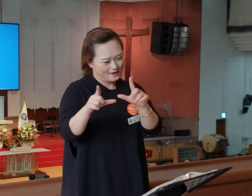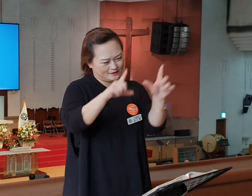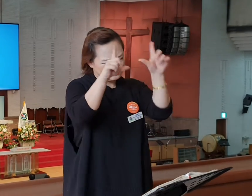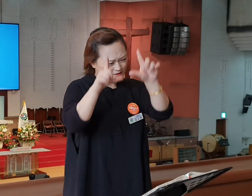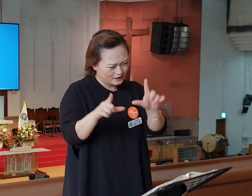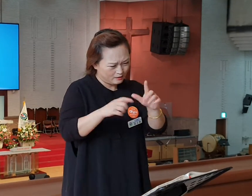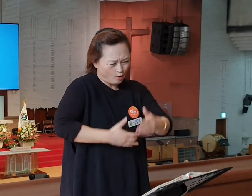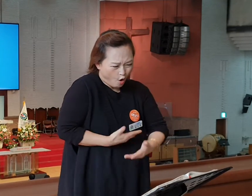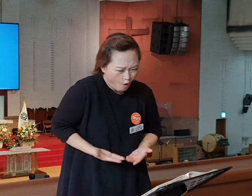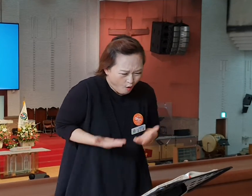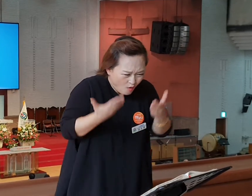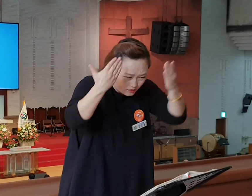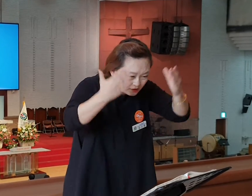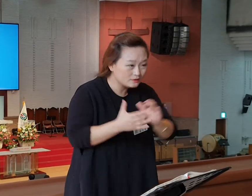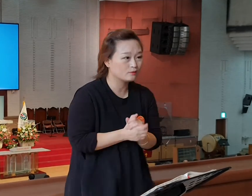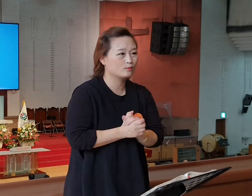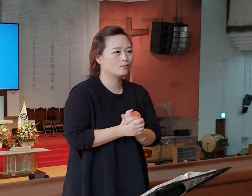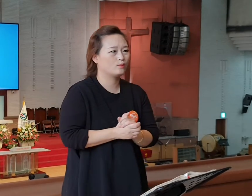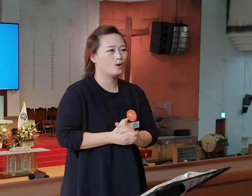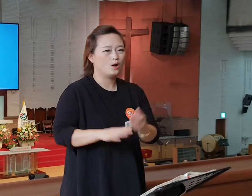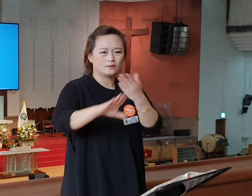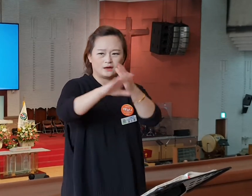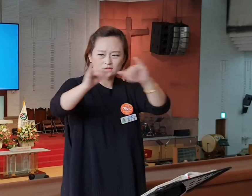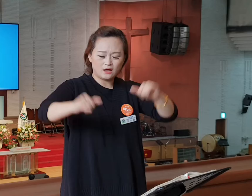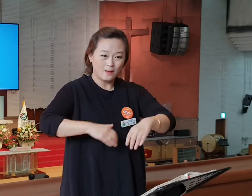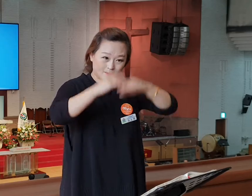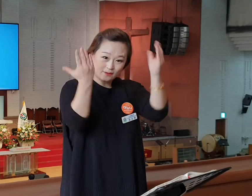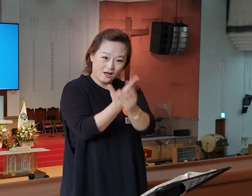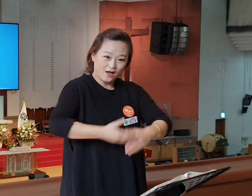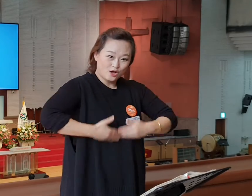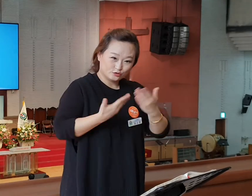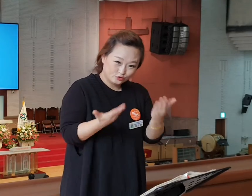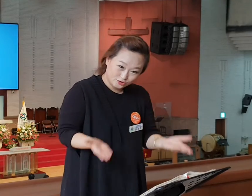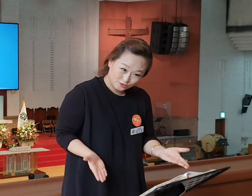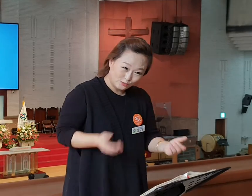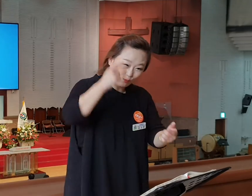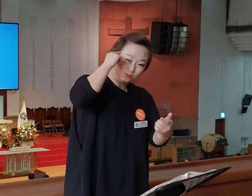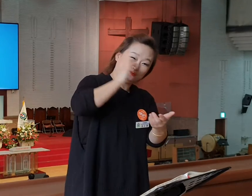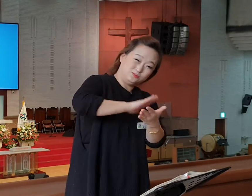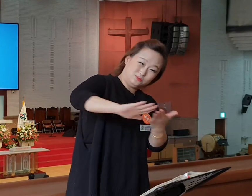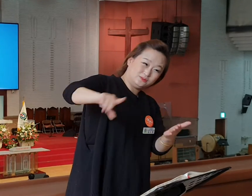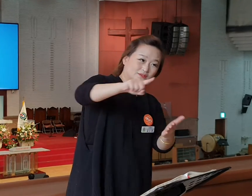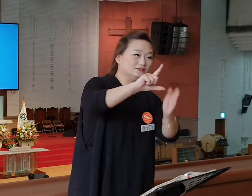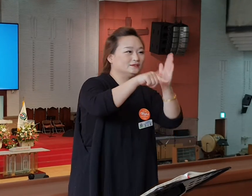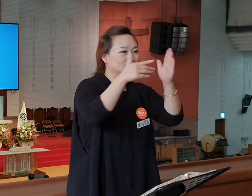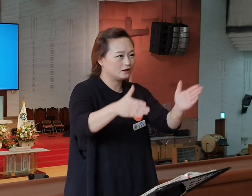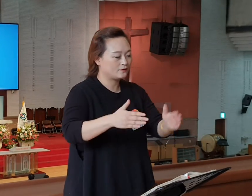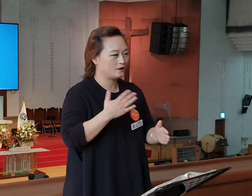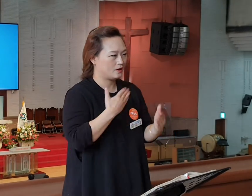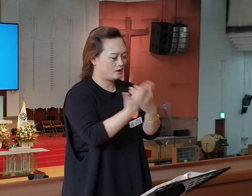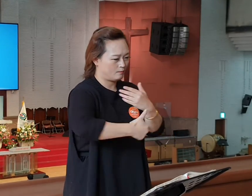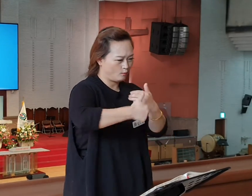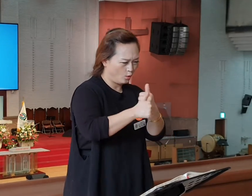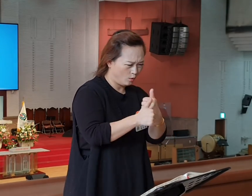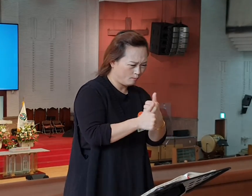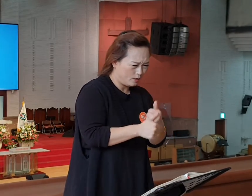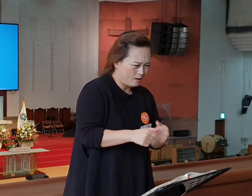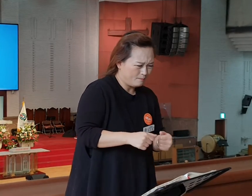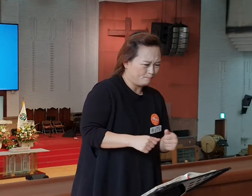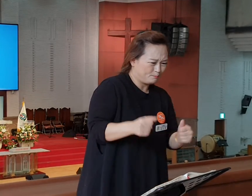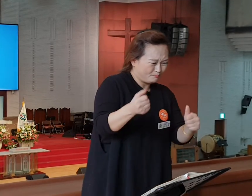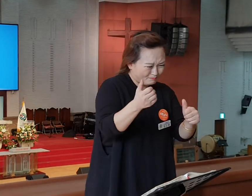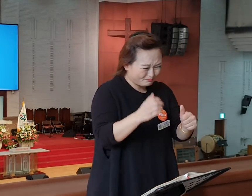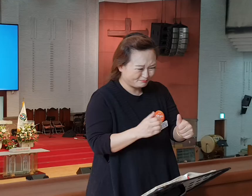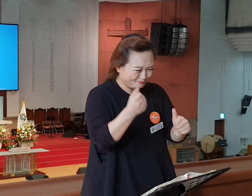힘든 가운데도 남들은 다 쉬고 편하게 지내야 되는 그 시간에 자기의 몸들을 쳐가며 헌신하며 함께